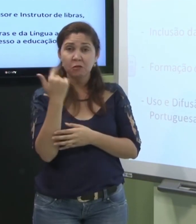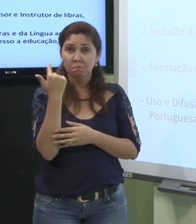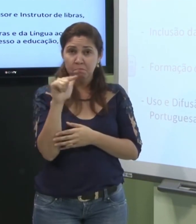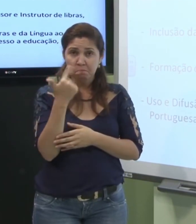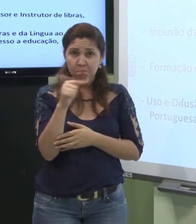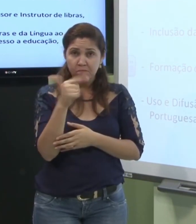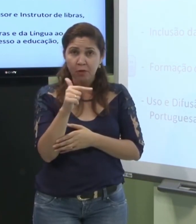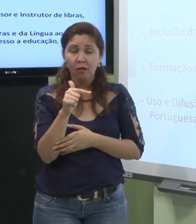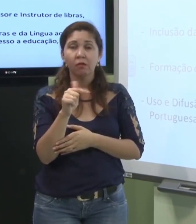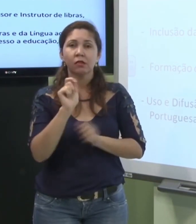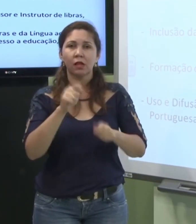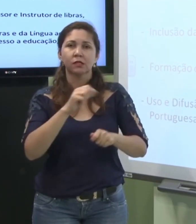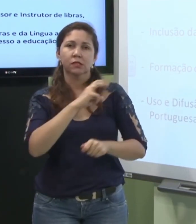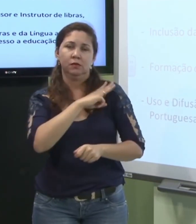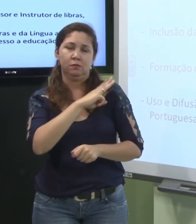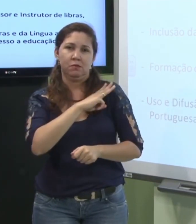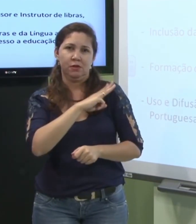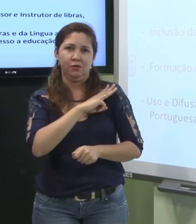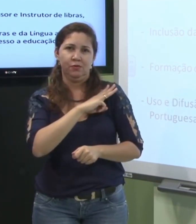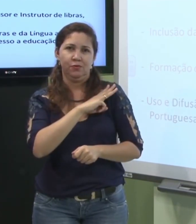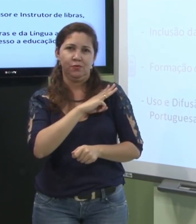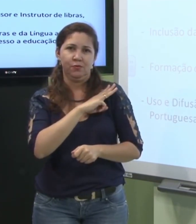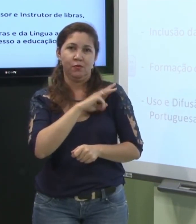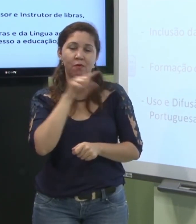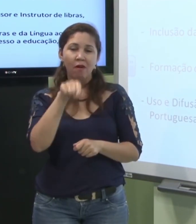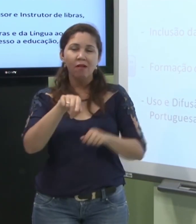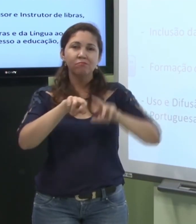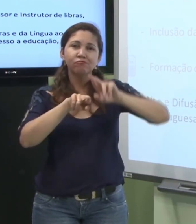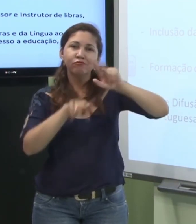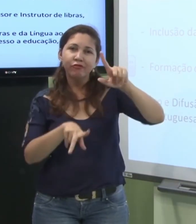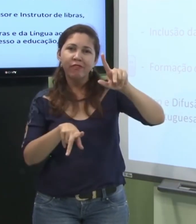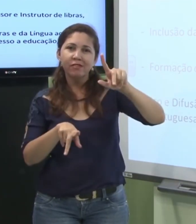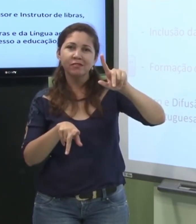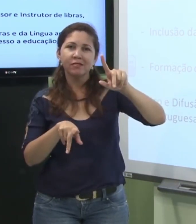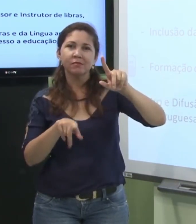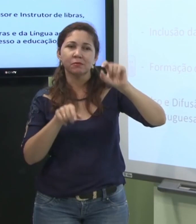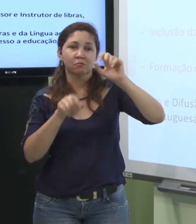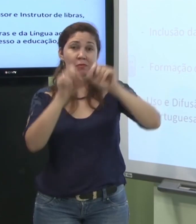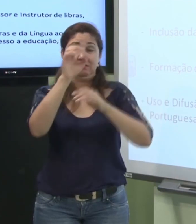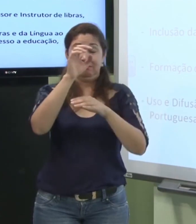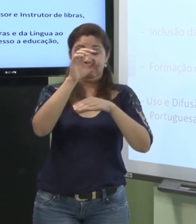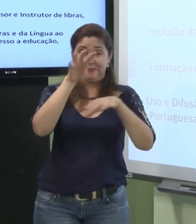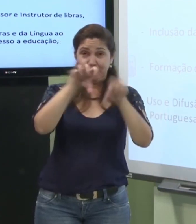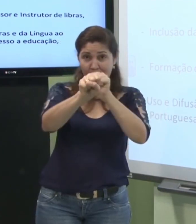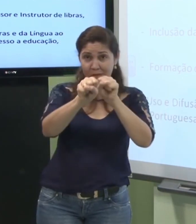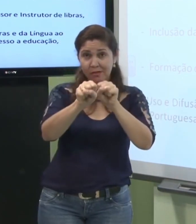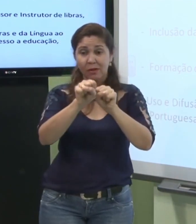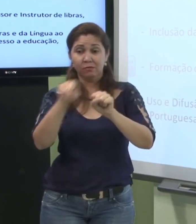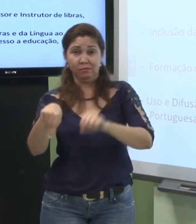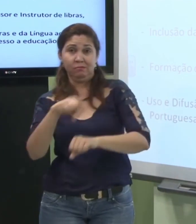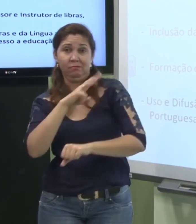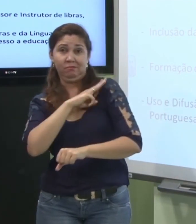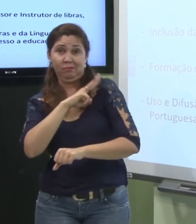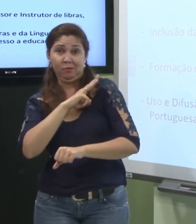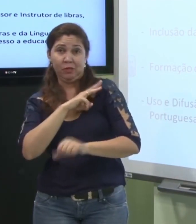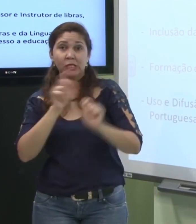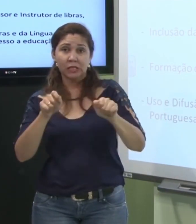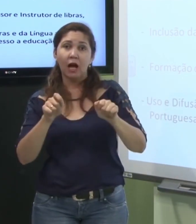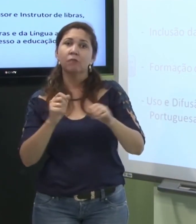se ele não tem curso superior então a nomenclatura é diferente se ele tem o ensino